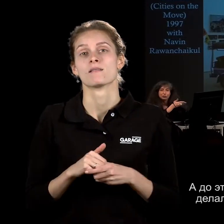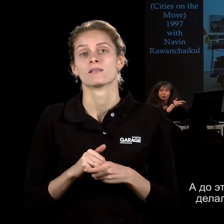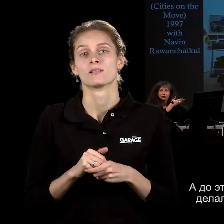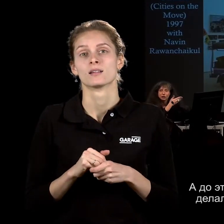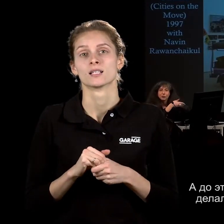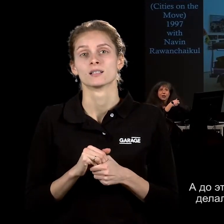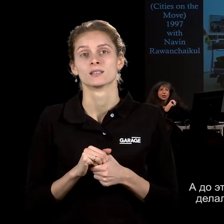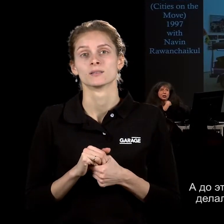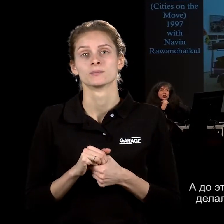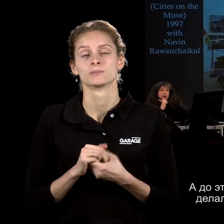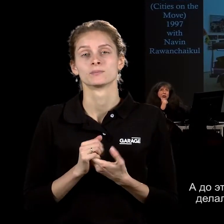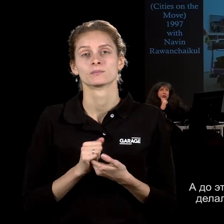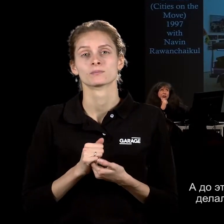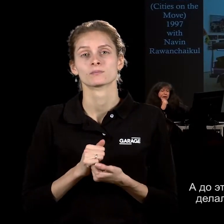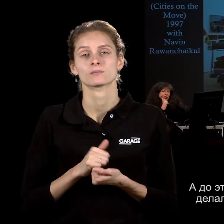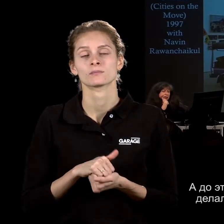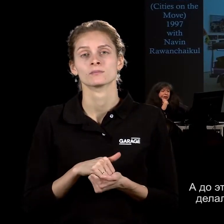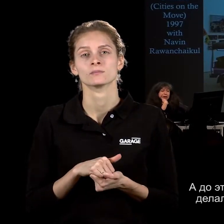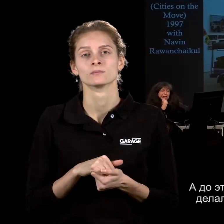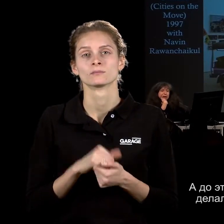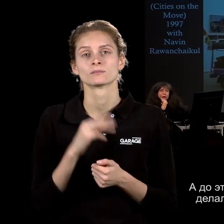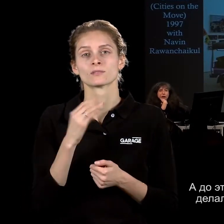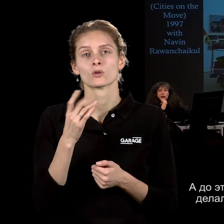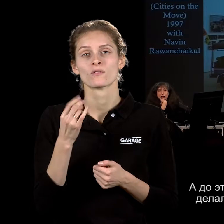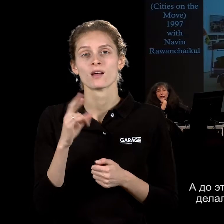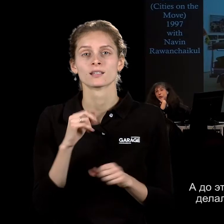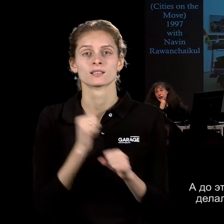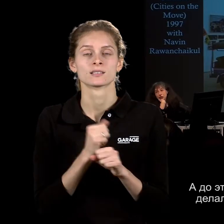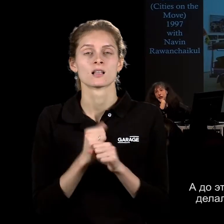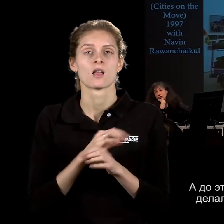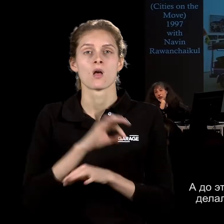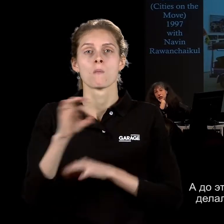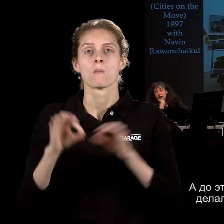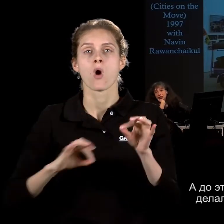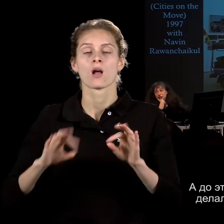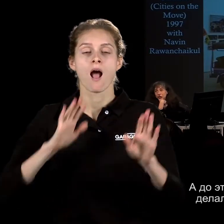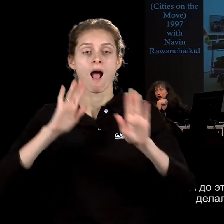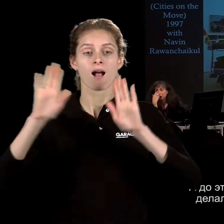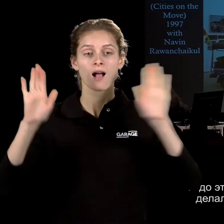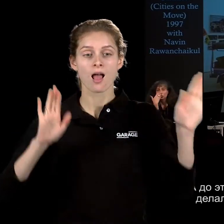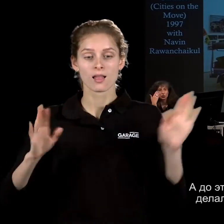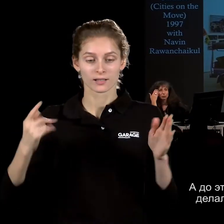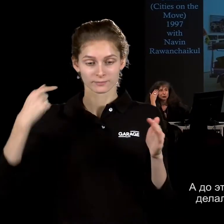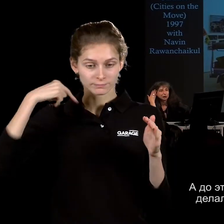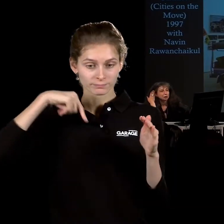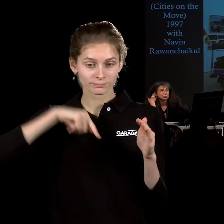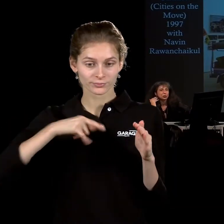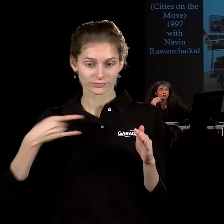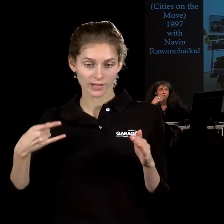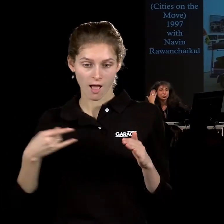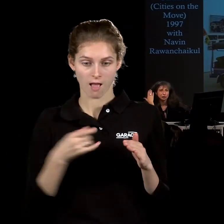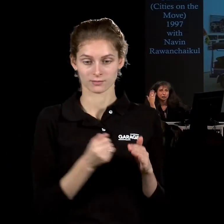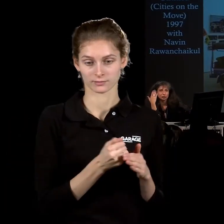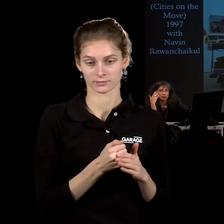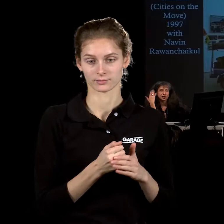соавтором своим Церавание делал проект «Галереи в такси». Акции, какие-то художественные события, которые